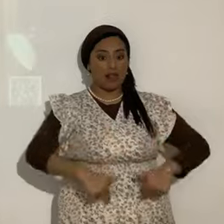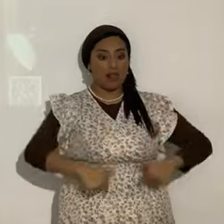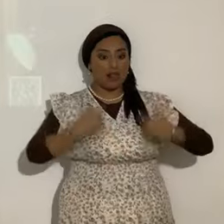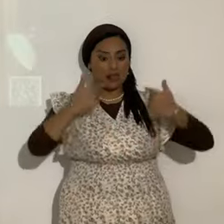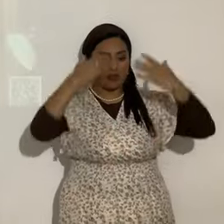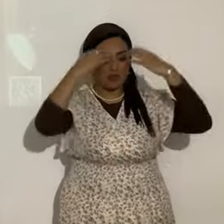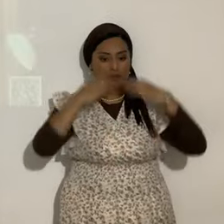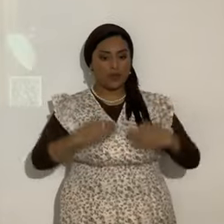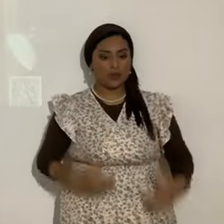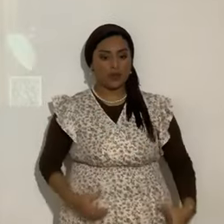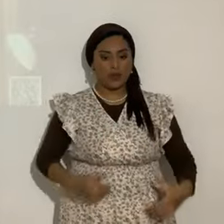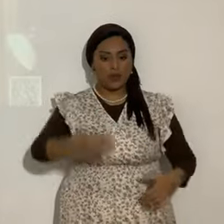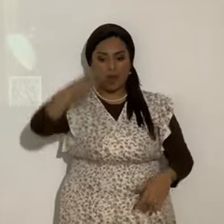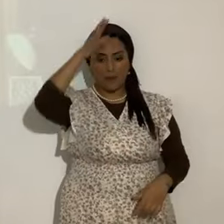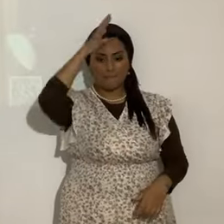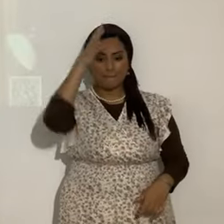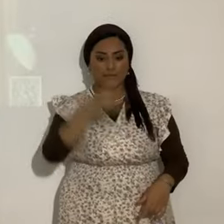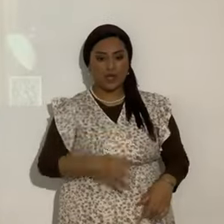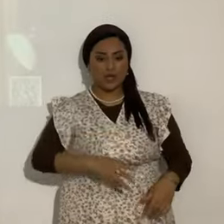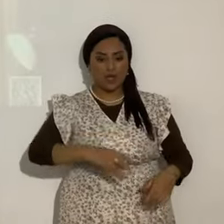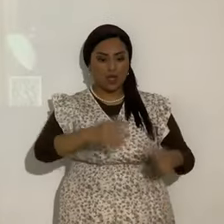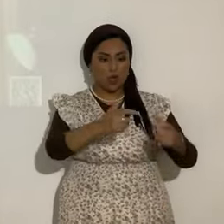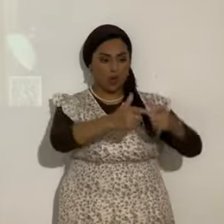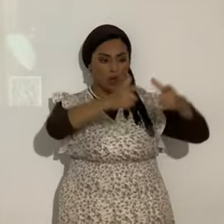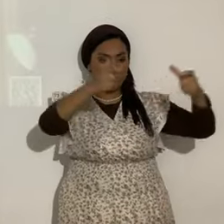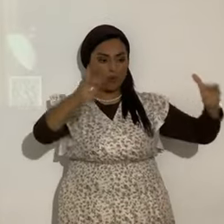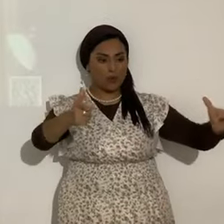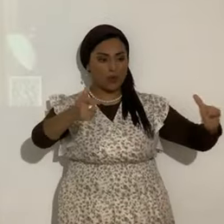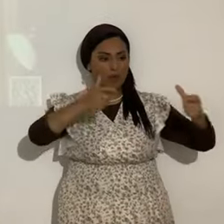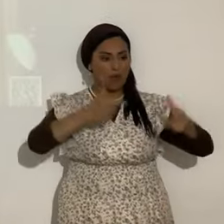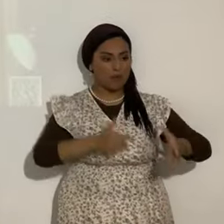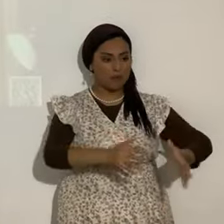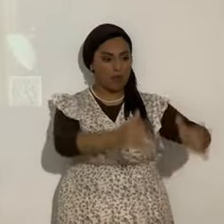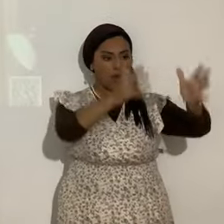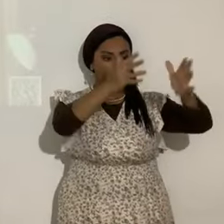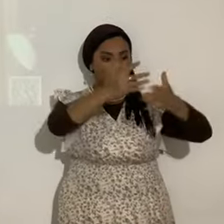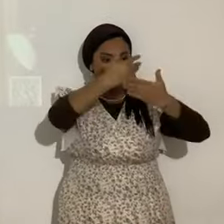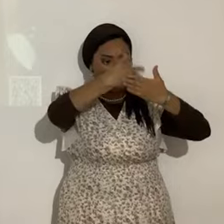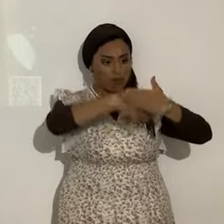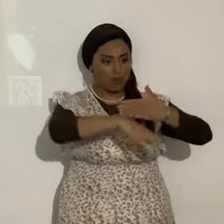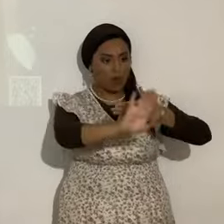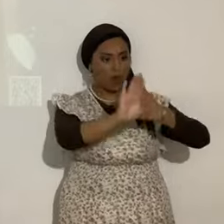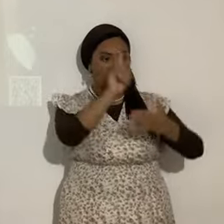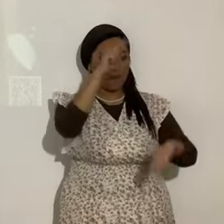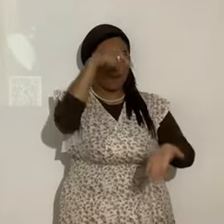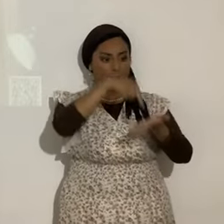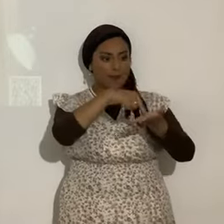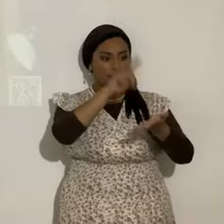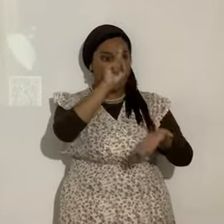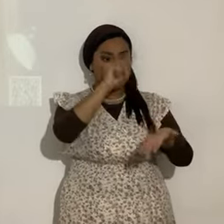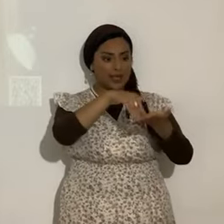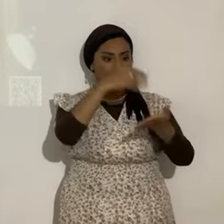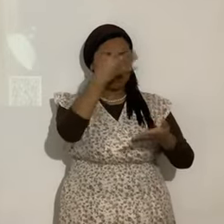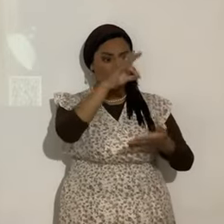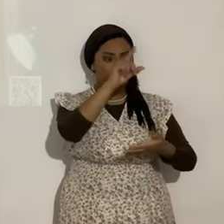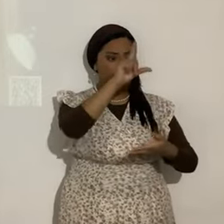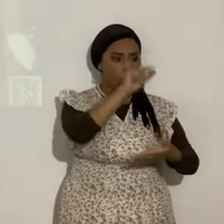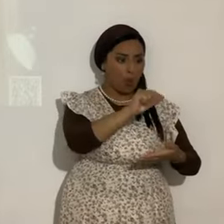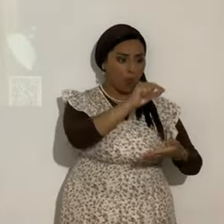gran señor don fulano de tal nacido en 1920 y muerto en 1970 algo así que